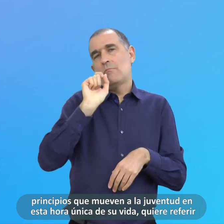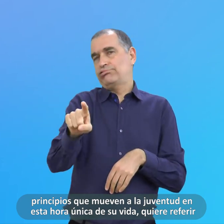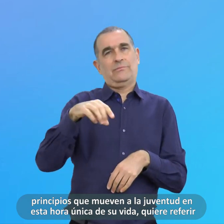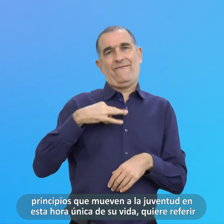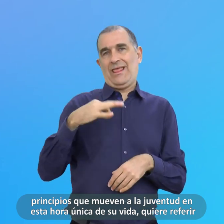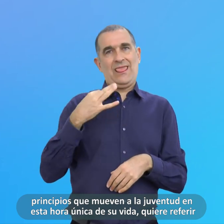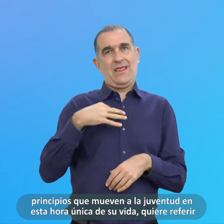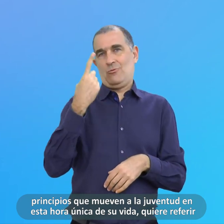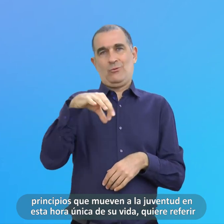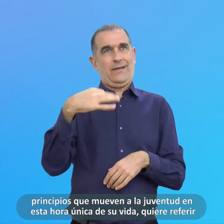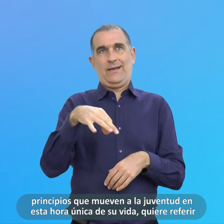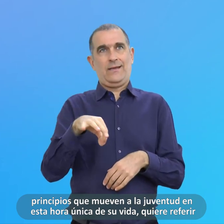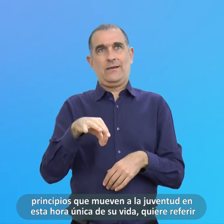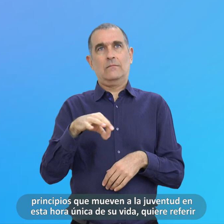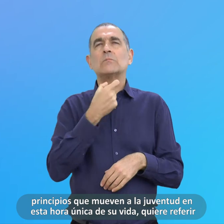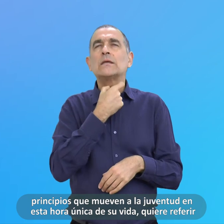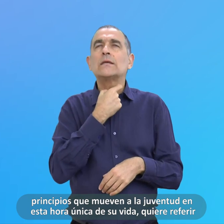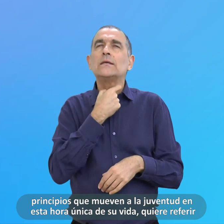Quiere Referir